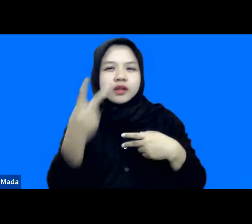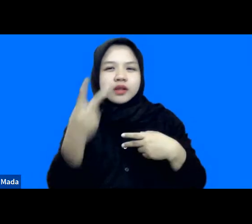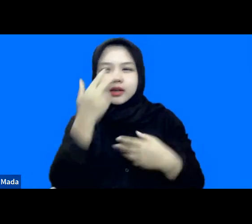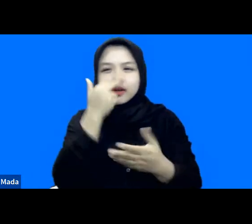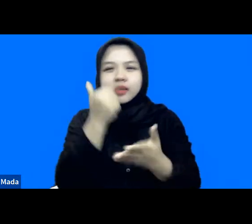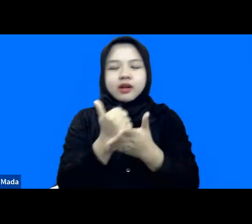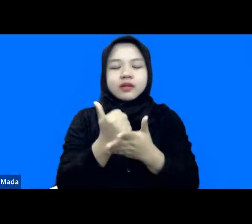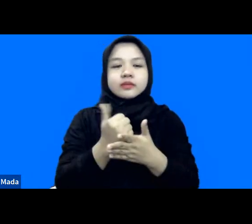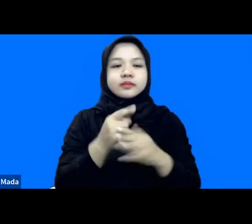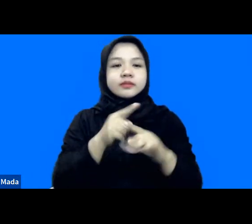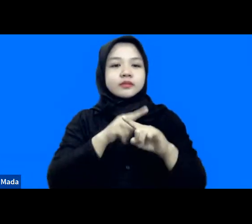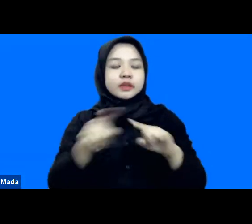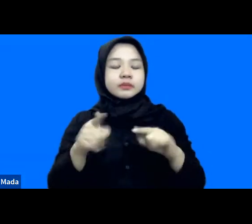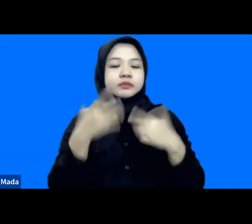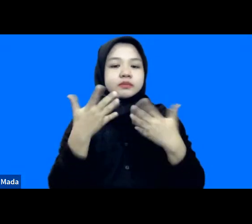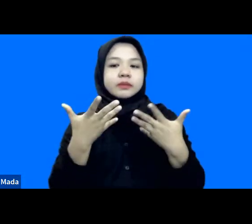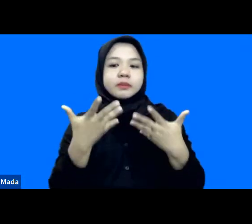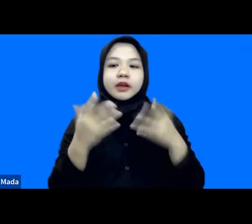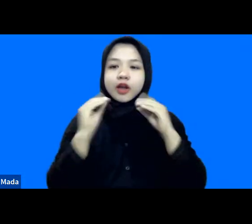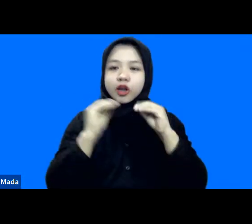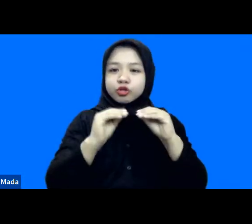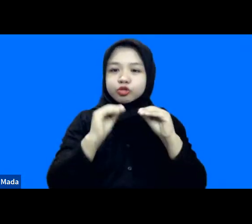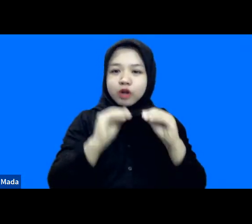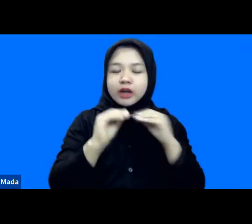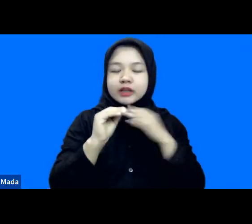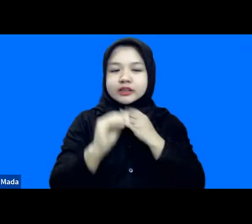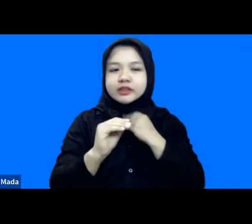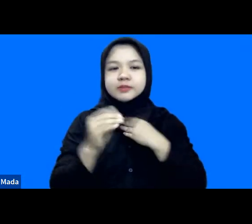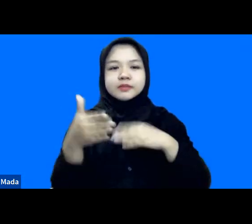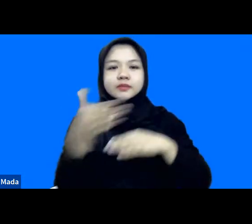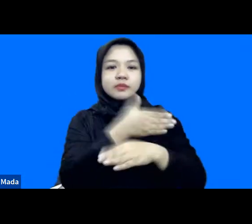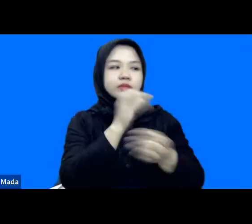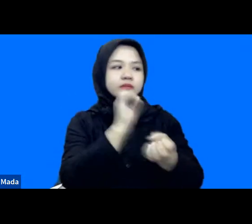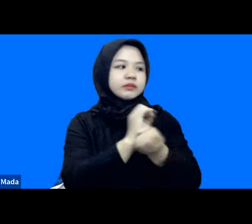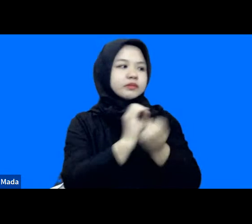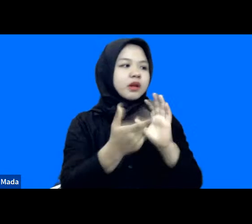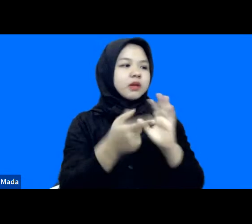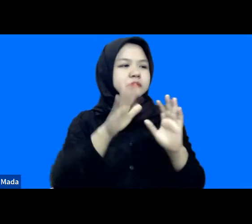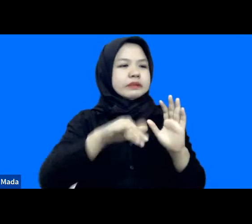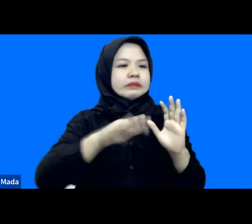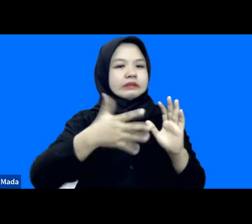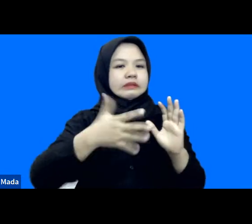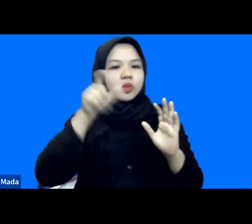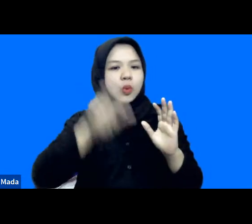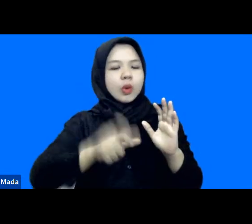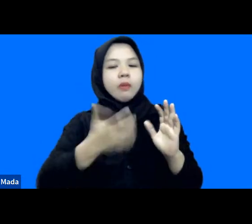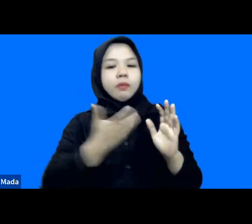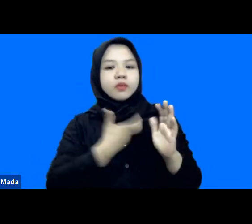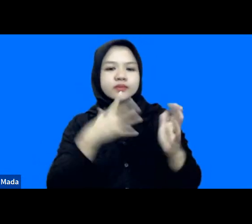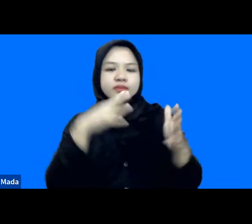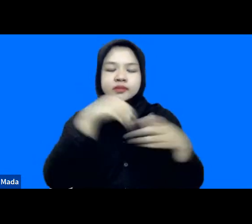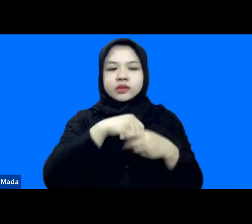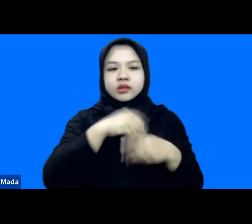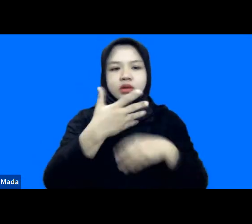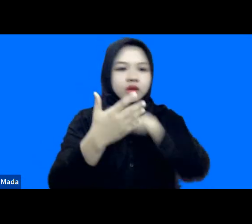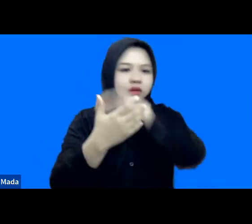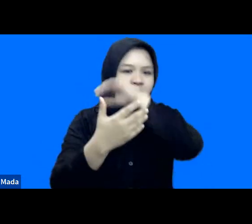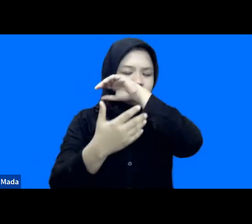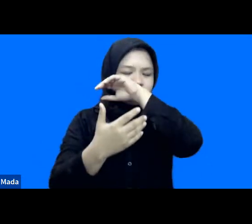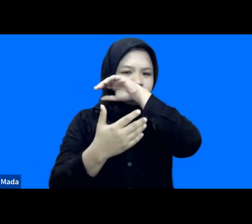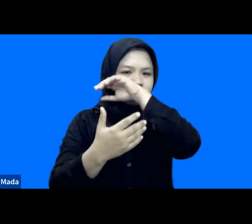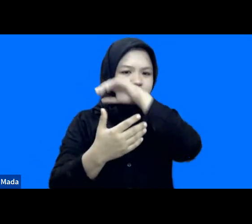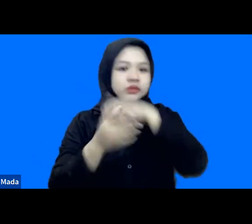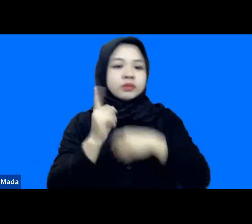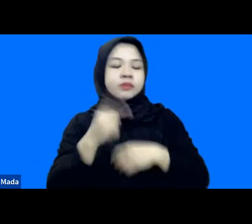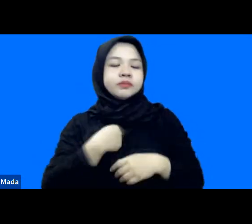tapi bagaimana edukasi-edukasi prabencana ini masih jarang orang yang mau terlibat gitu karena saya